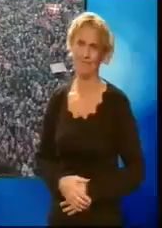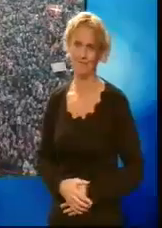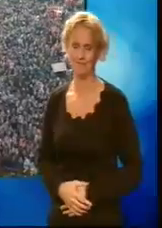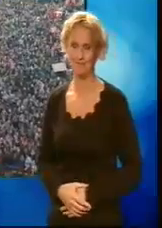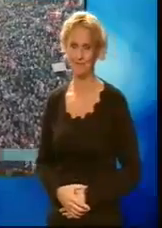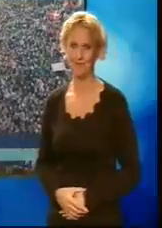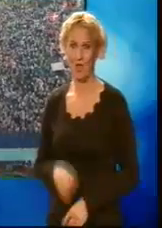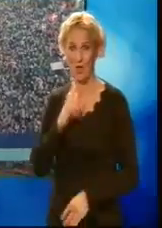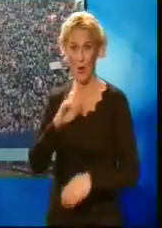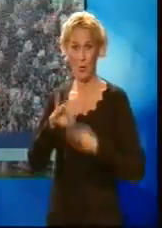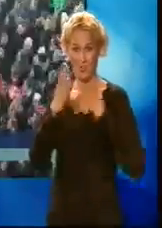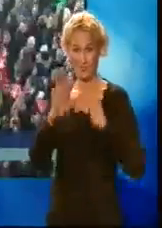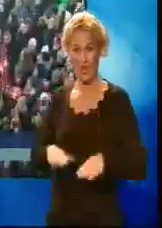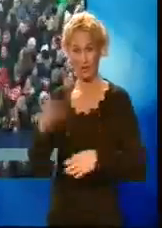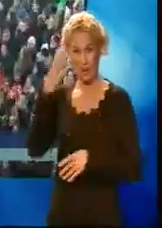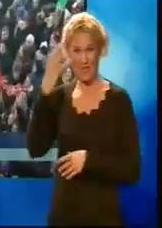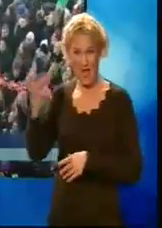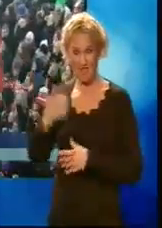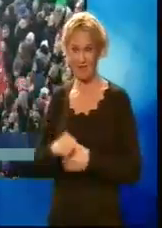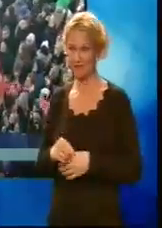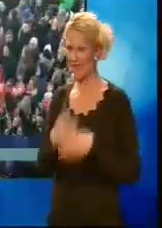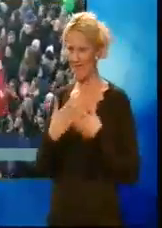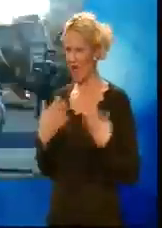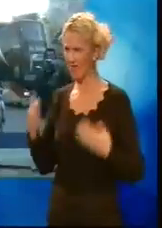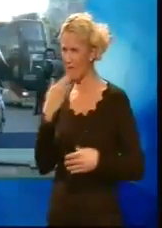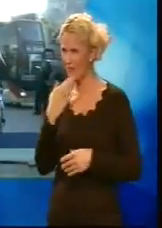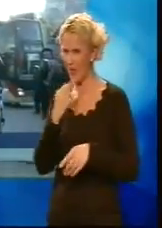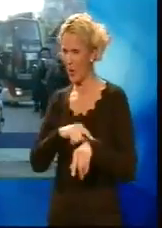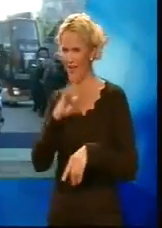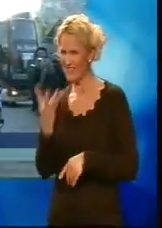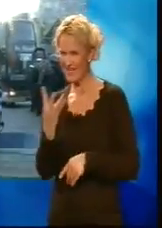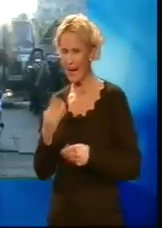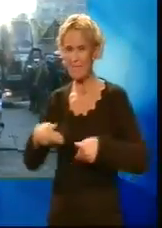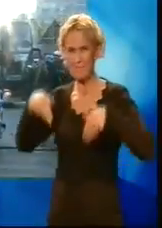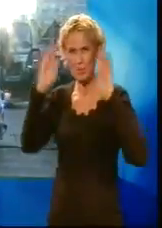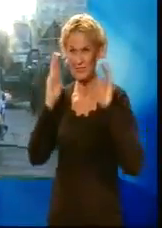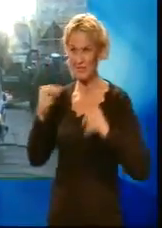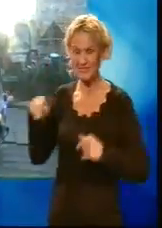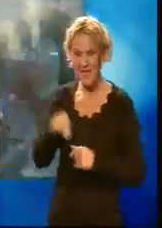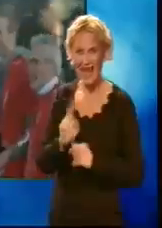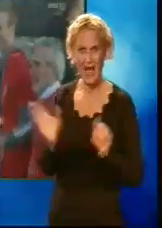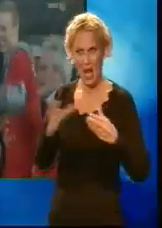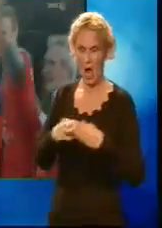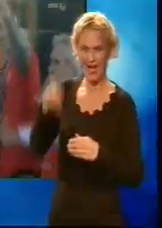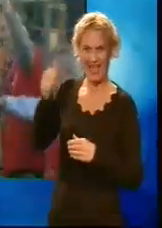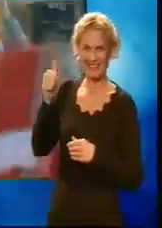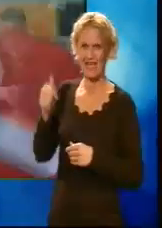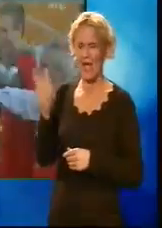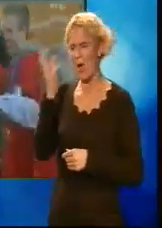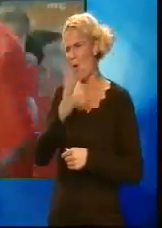Rådhusplassen i København på en ikke helt vanlig mandag klokka fire. Bussen med spillerne og lagledelsen ble møtt med elleviljubel.